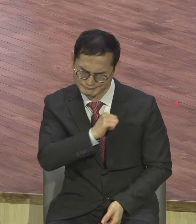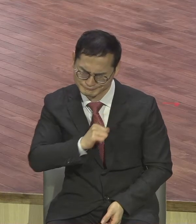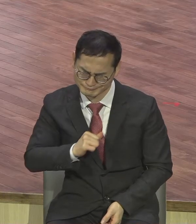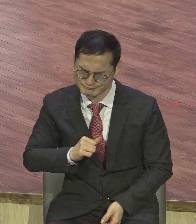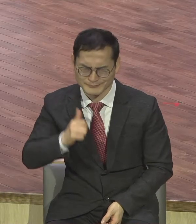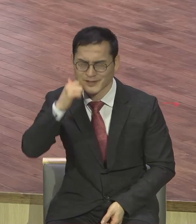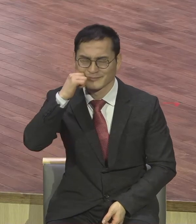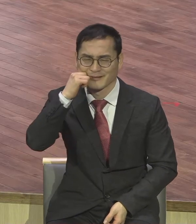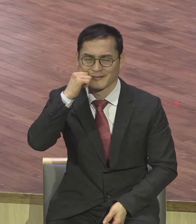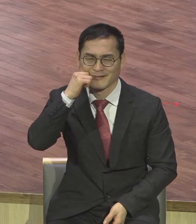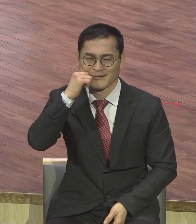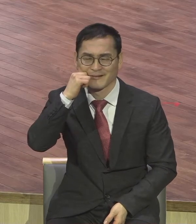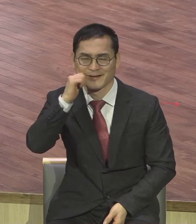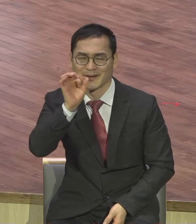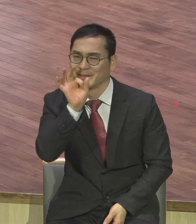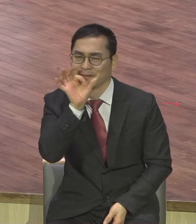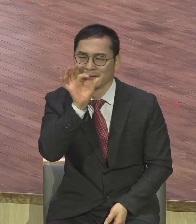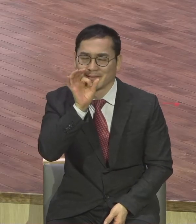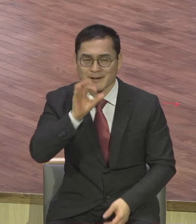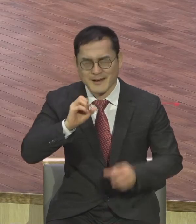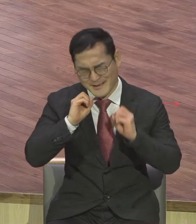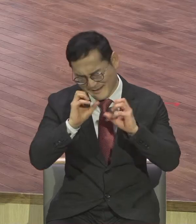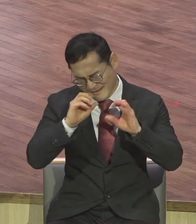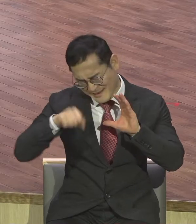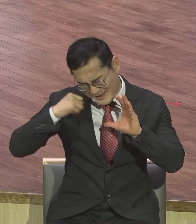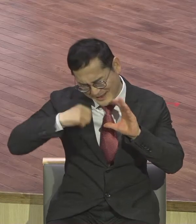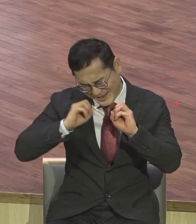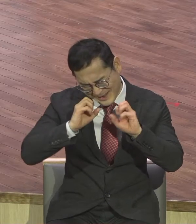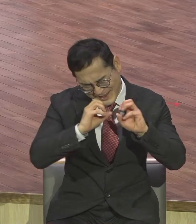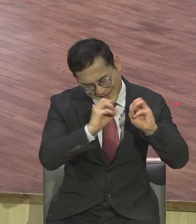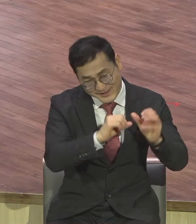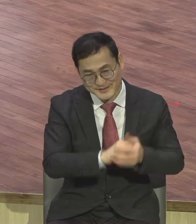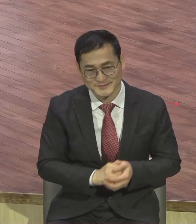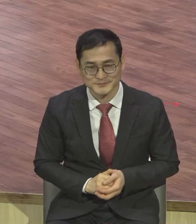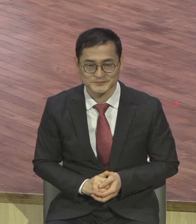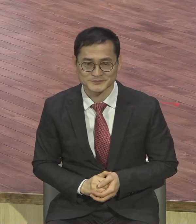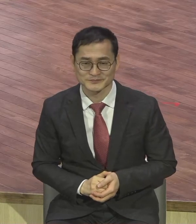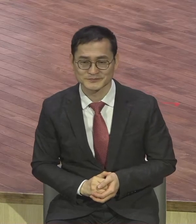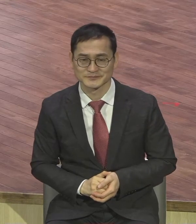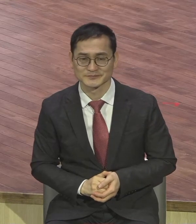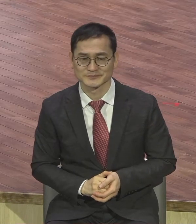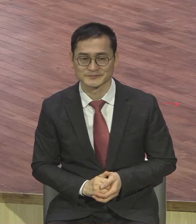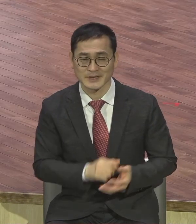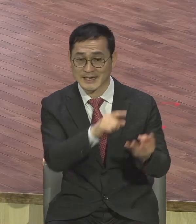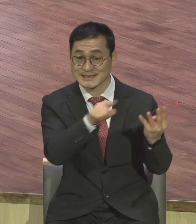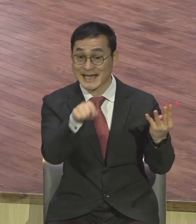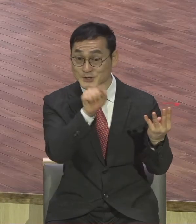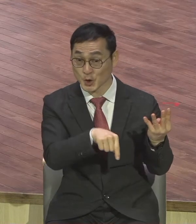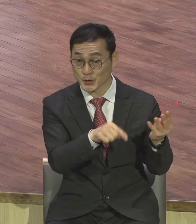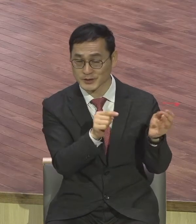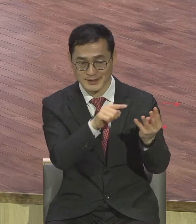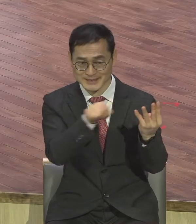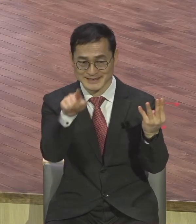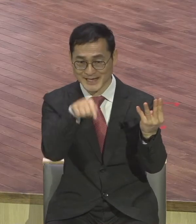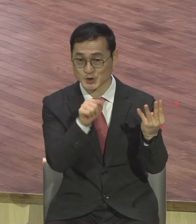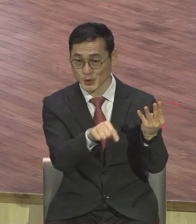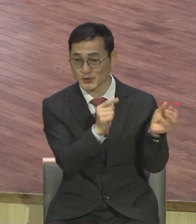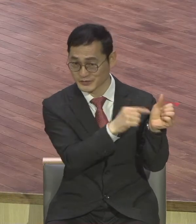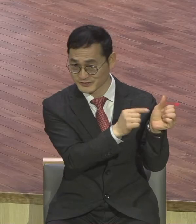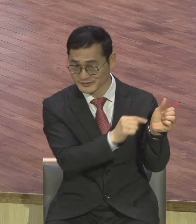미친다니까요 우리 사촌 형인 강순삼 성교사가 나이제리아 가가지고 10년을 성교를